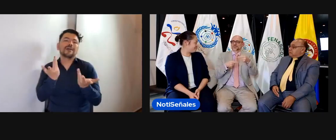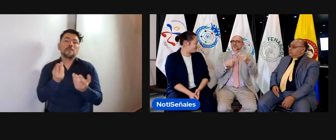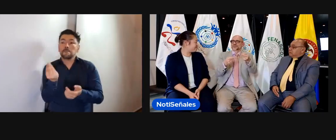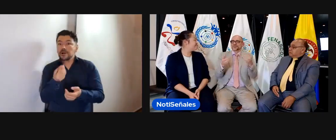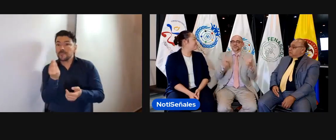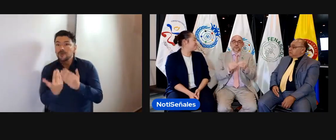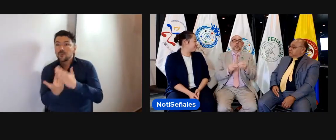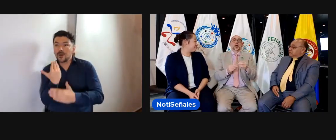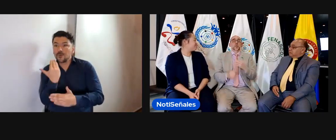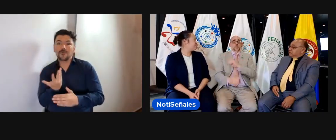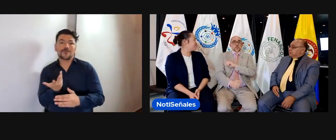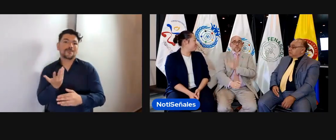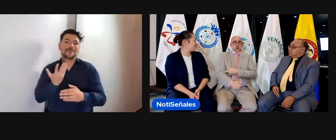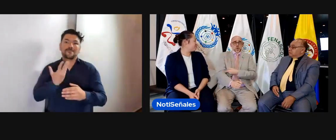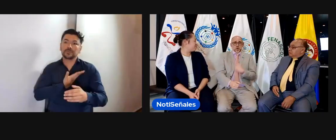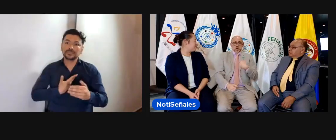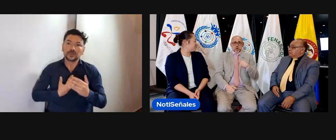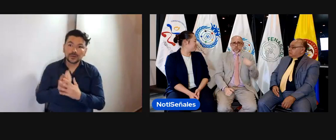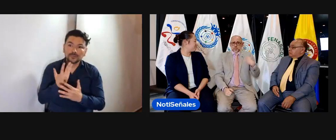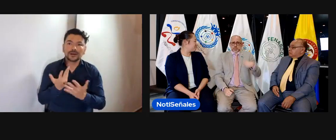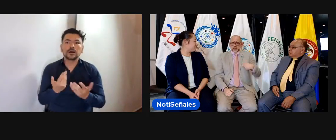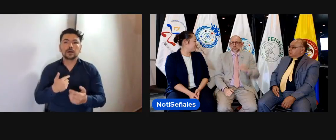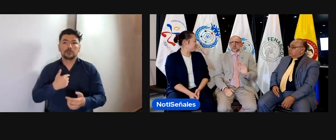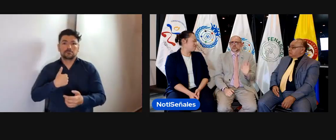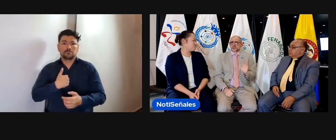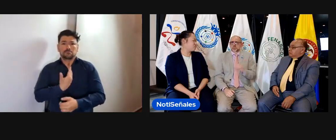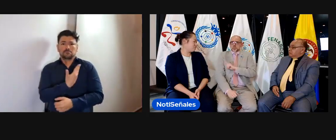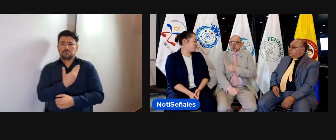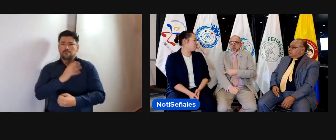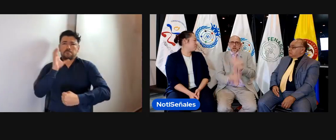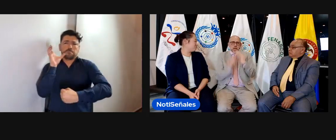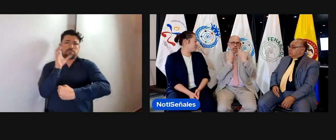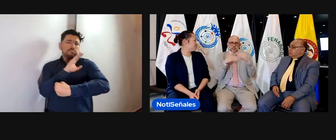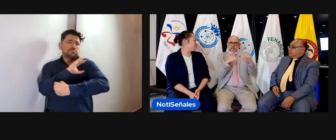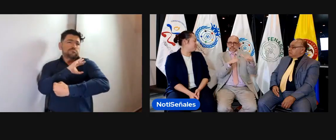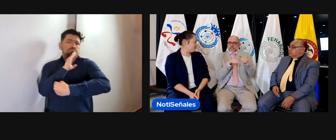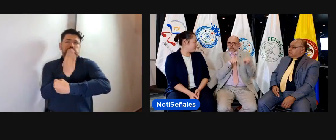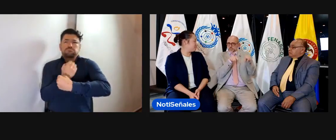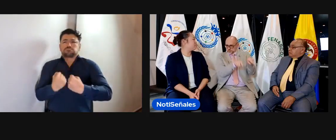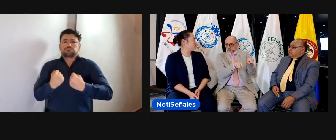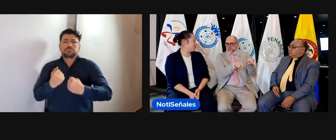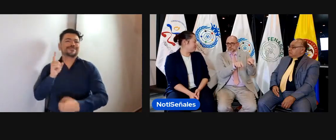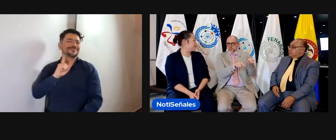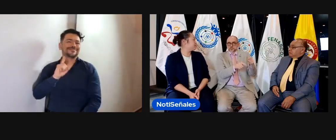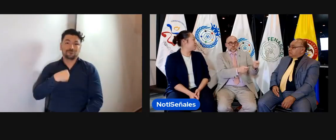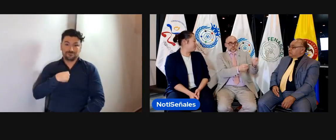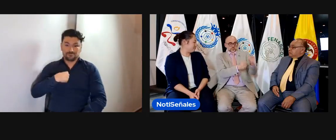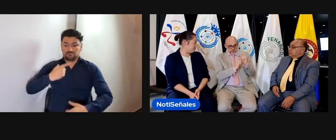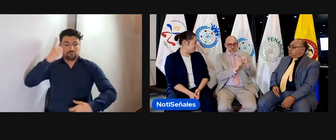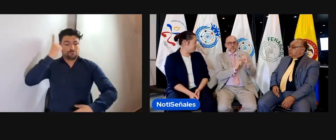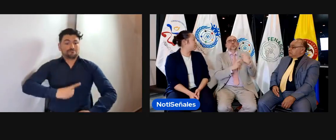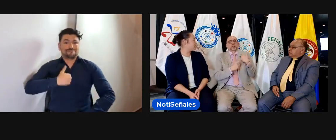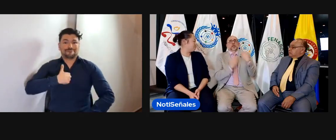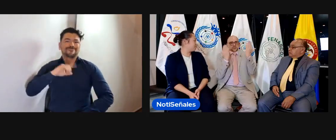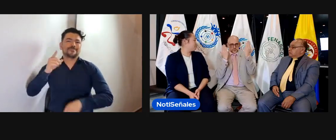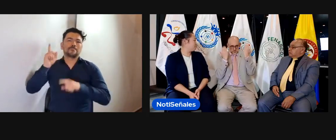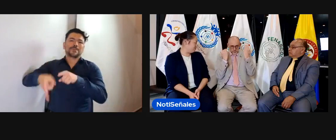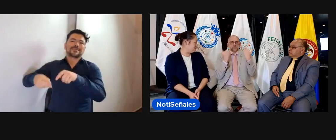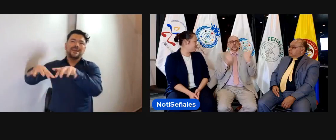los 135 miembros. Y que de esa manera pues sigamos trabajando, ¿no? No es que la junta tenga el poder,